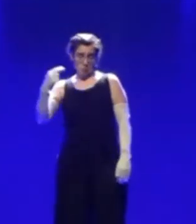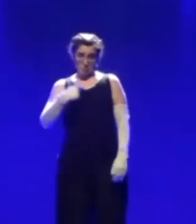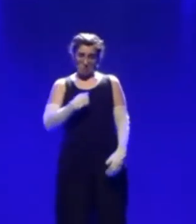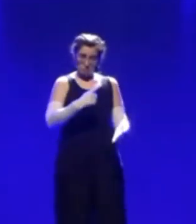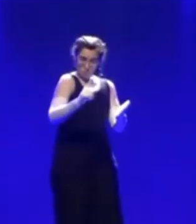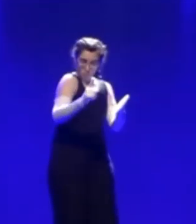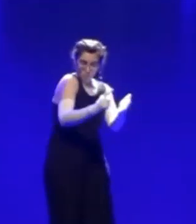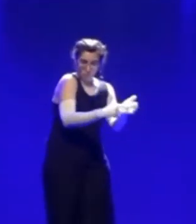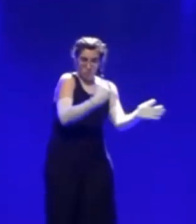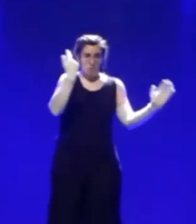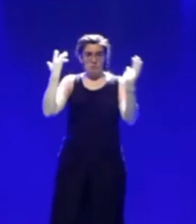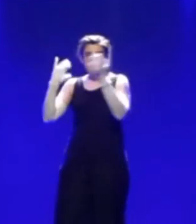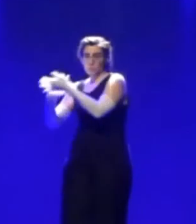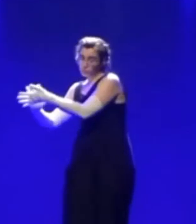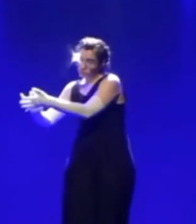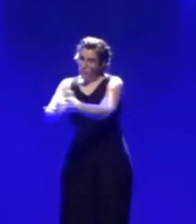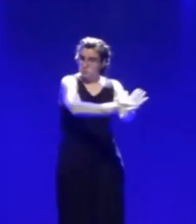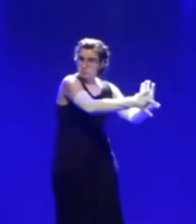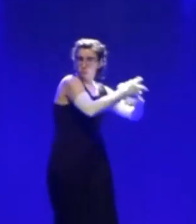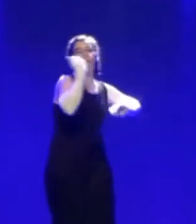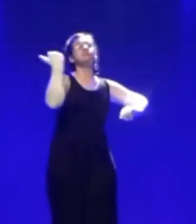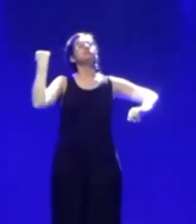je repars à zéro.